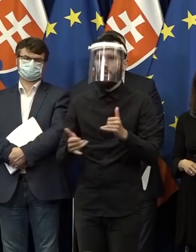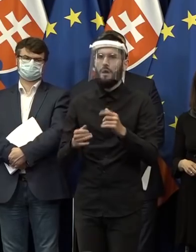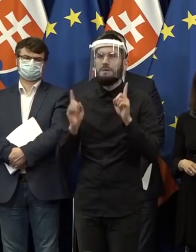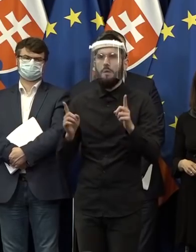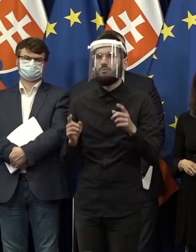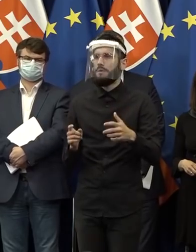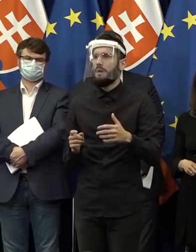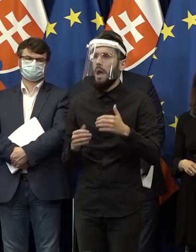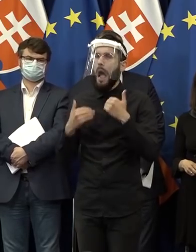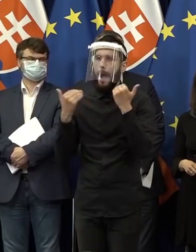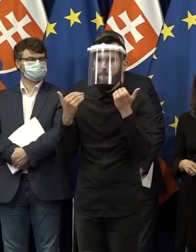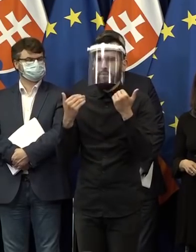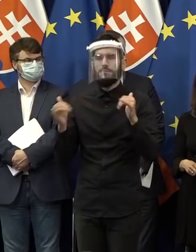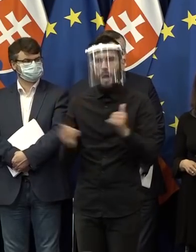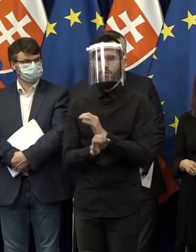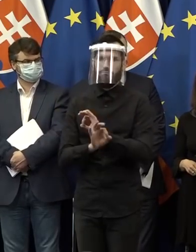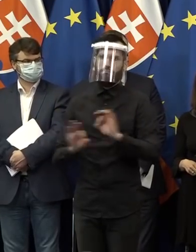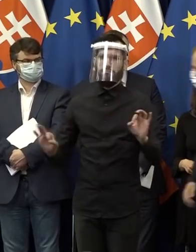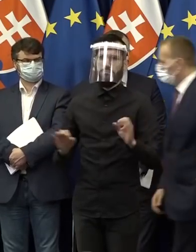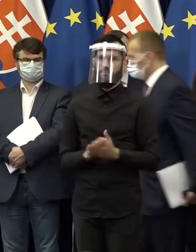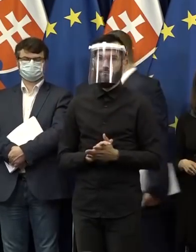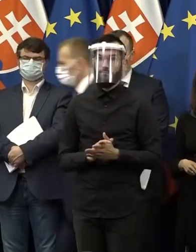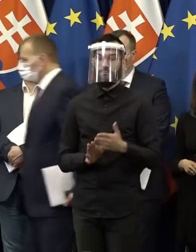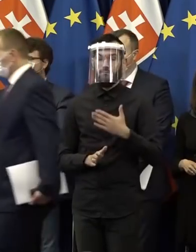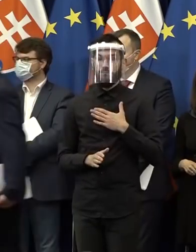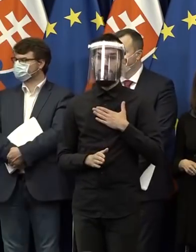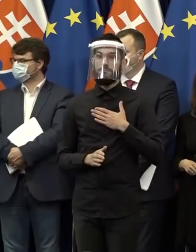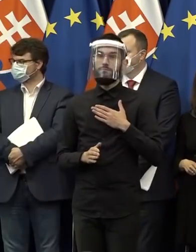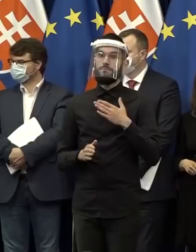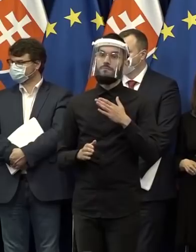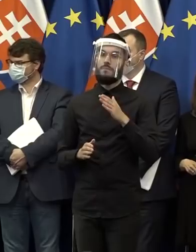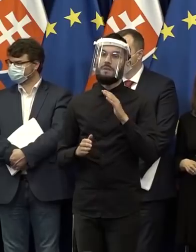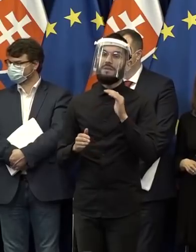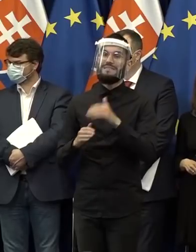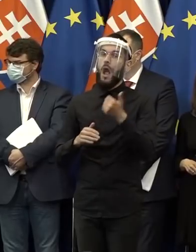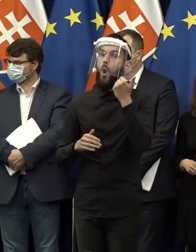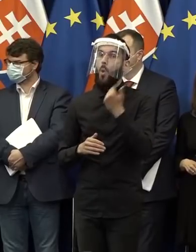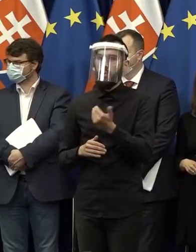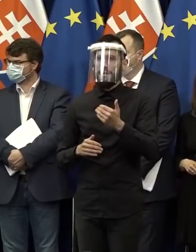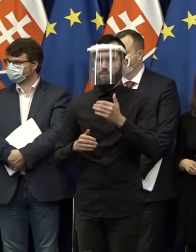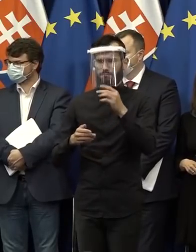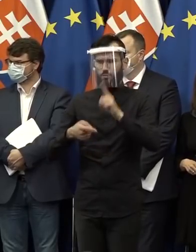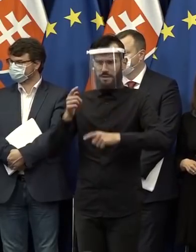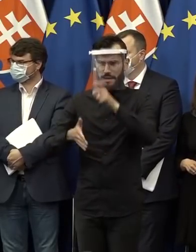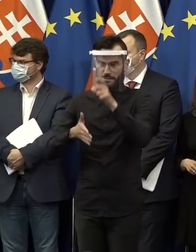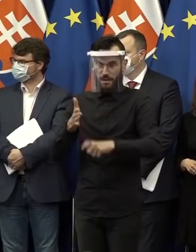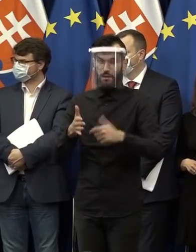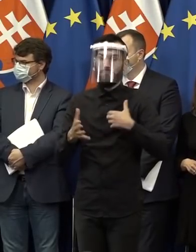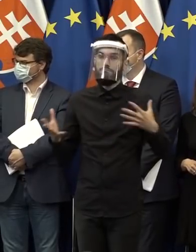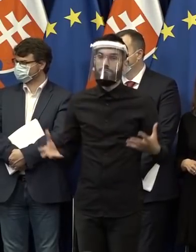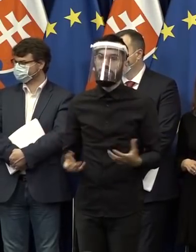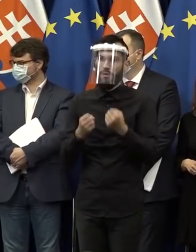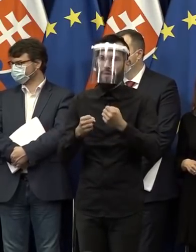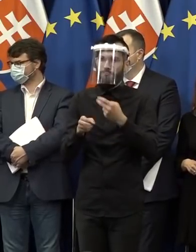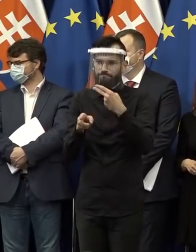hlavou postaviť. Za stranu za ľudí ako jednu z najdôležitejších priorit sa nám podarilo presadiť